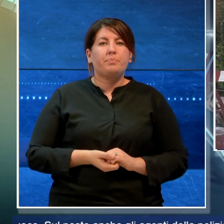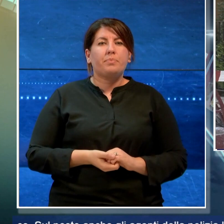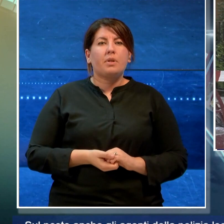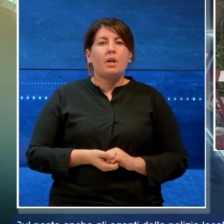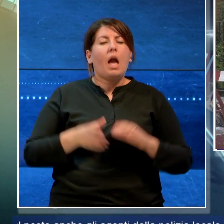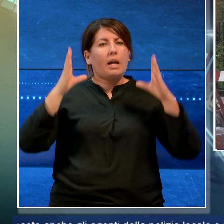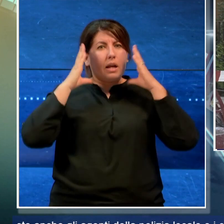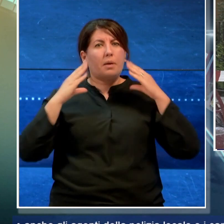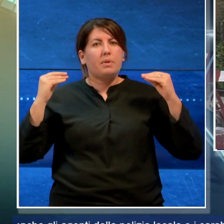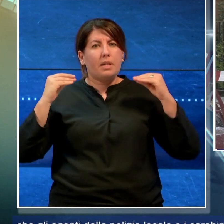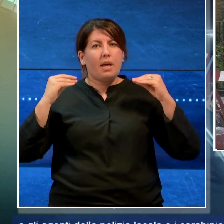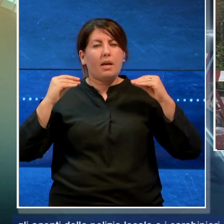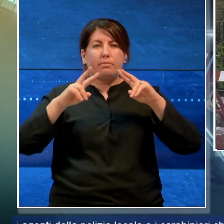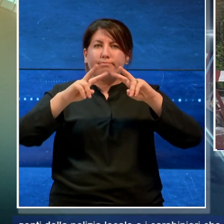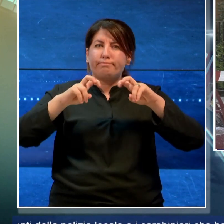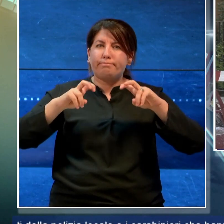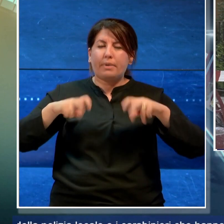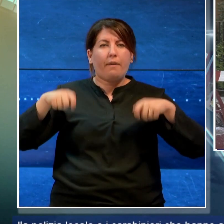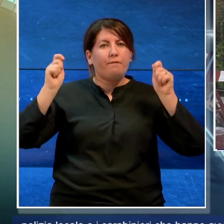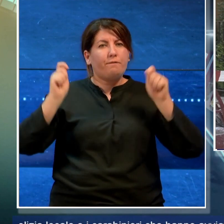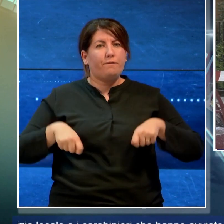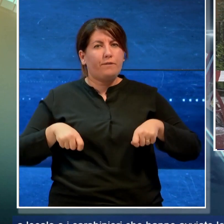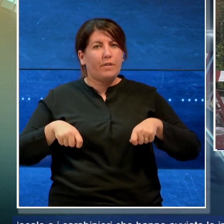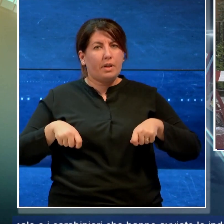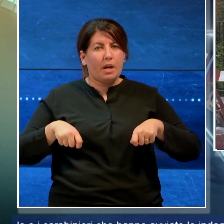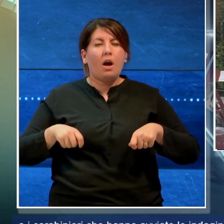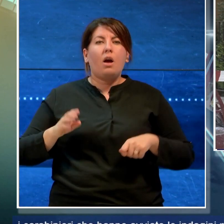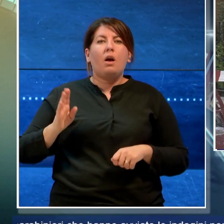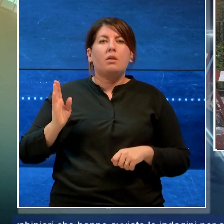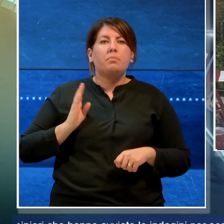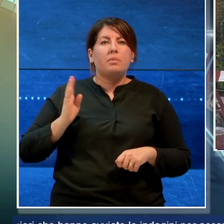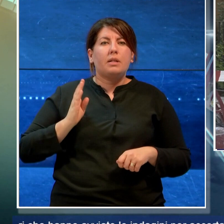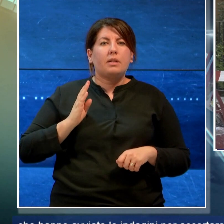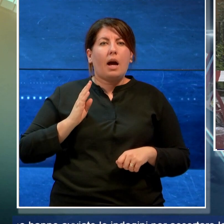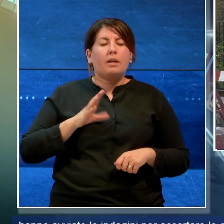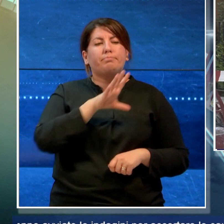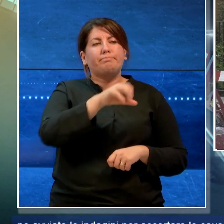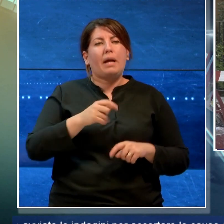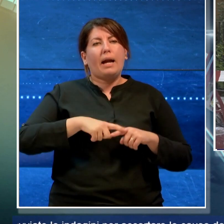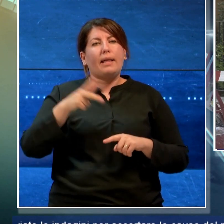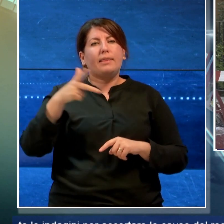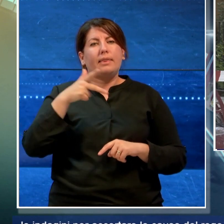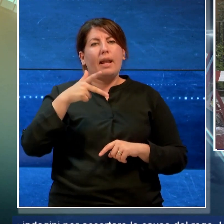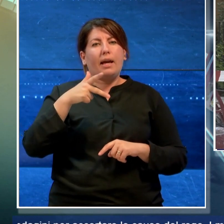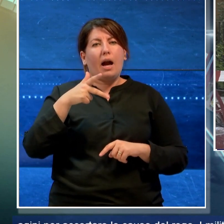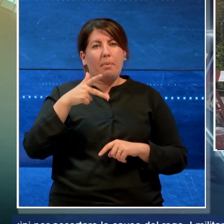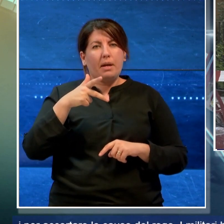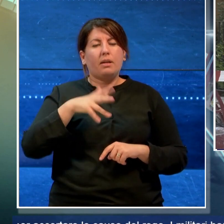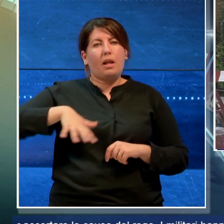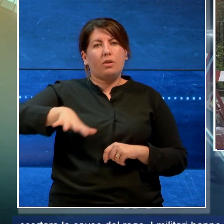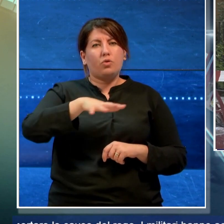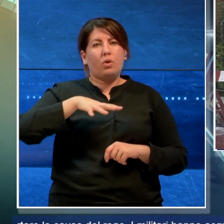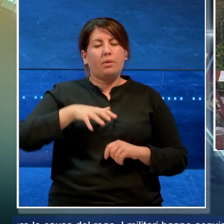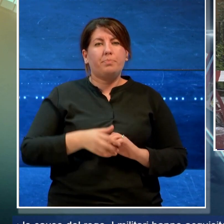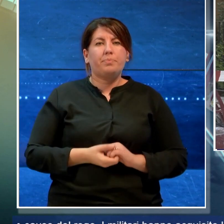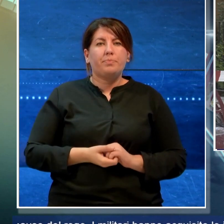hanno avviato le indagini e i militari hanno anche acquisito le telecamere di videosorveglianza della zona